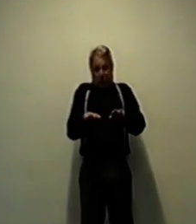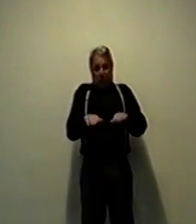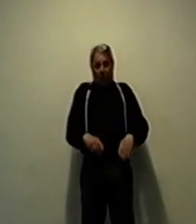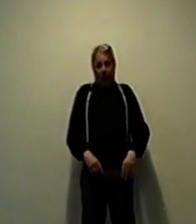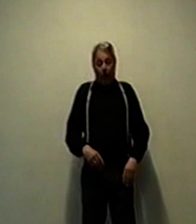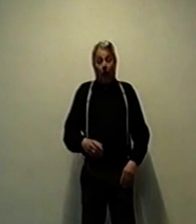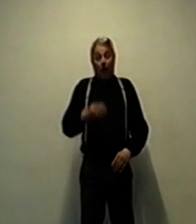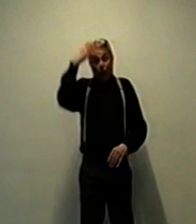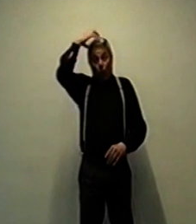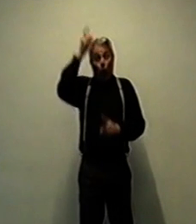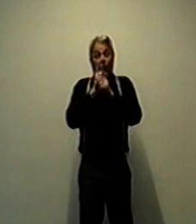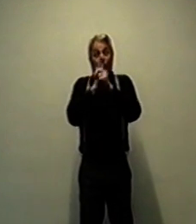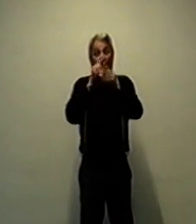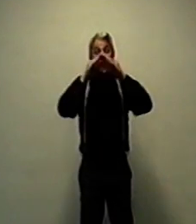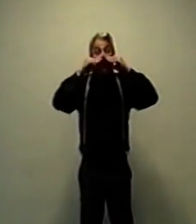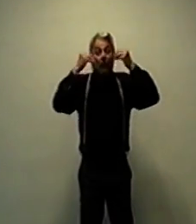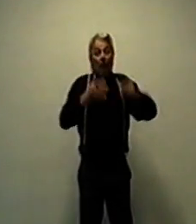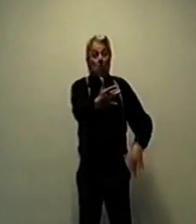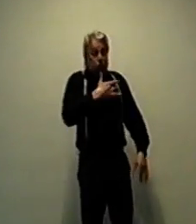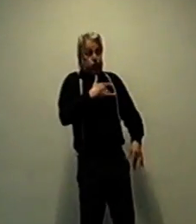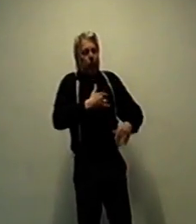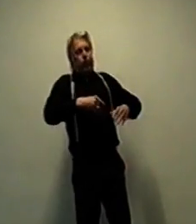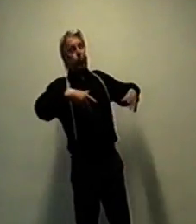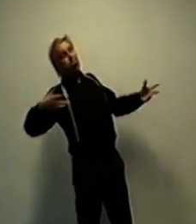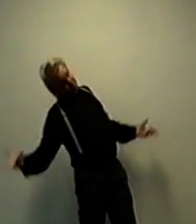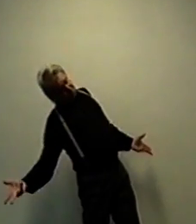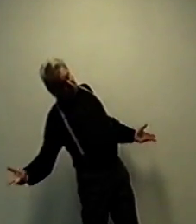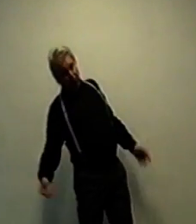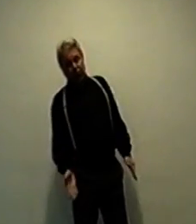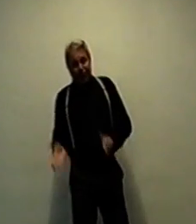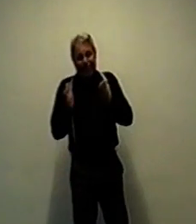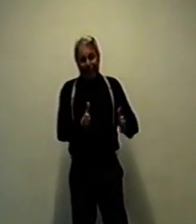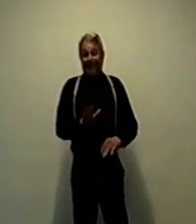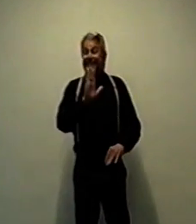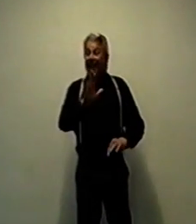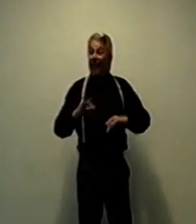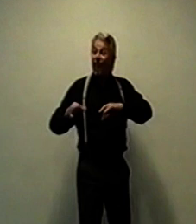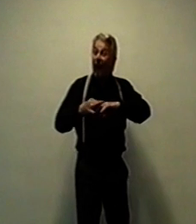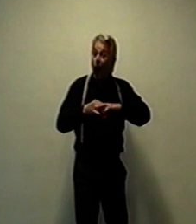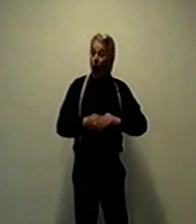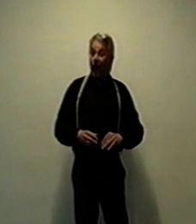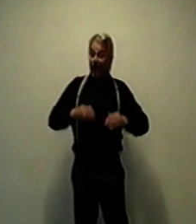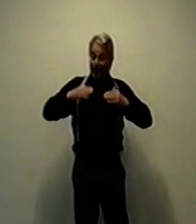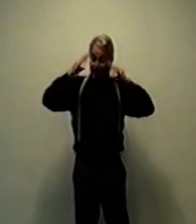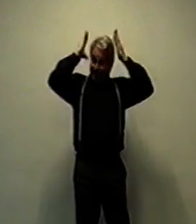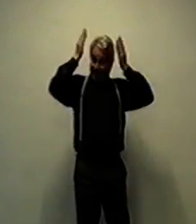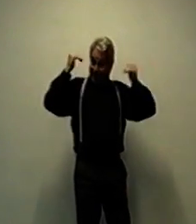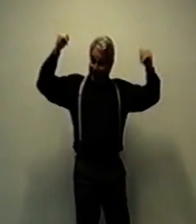unschuldig ist. Ich habe sie darauf hingewiesen, dass das Auto stand und ganz lange stand. Und das